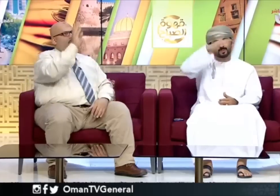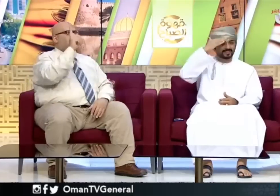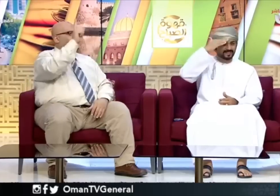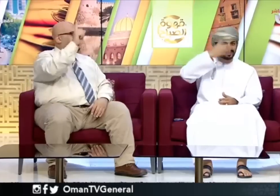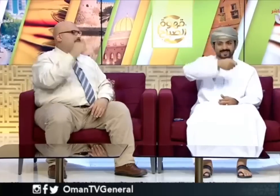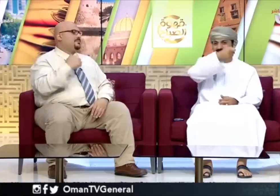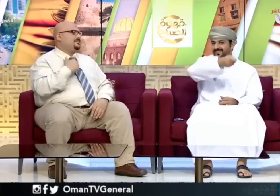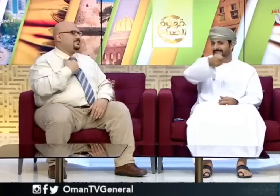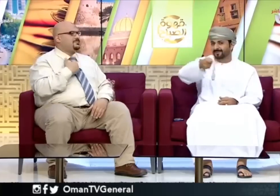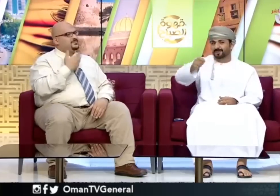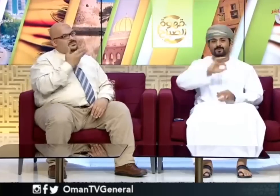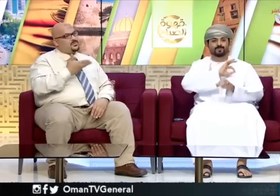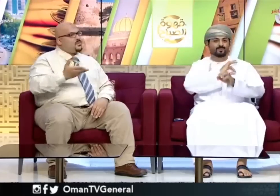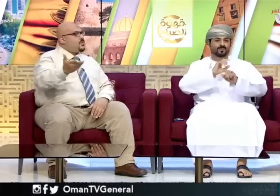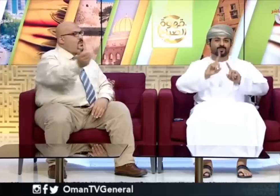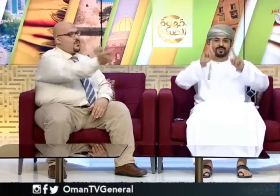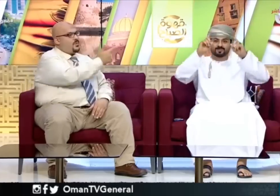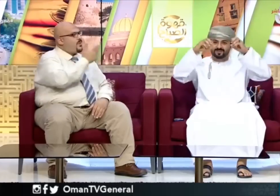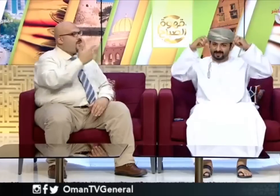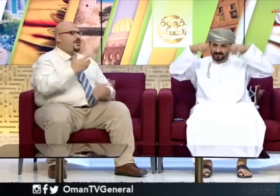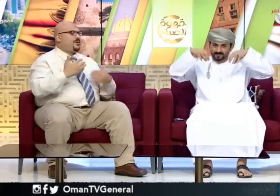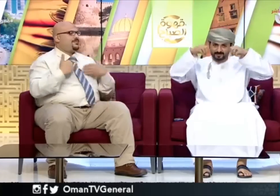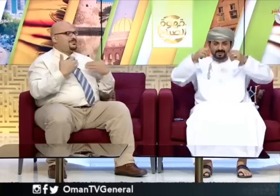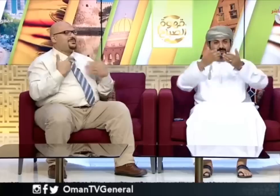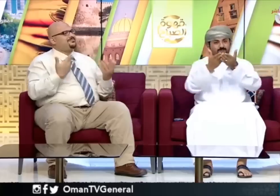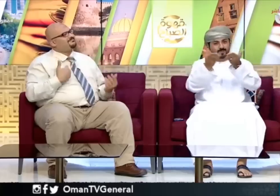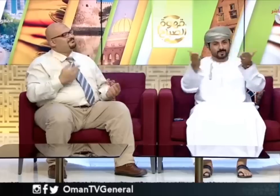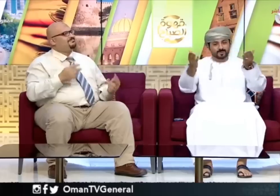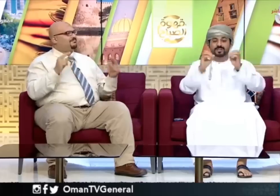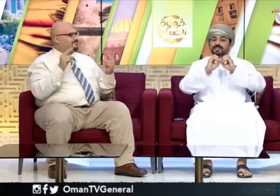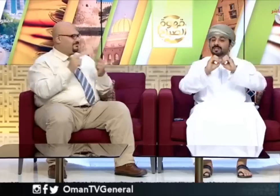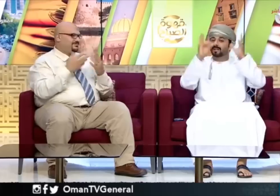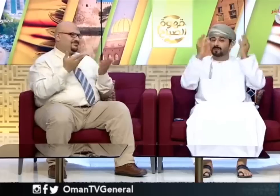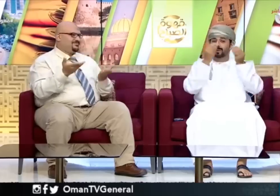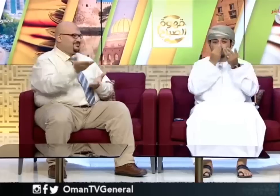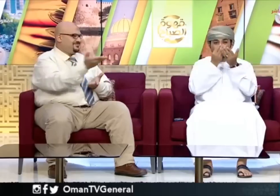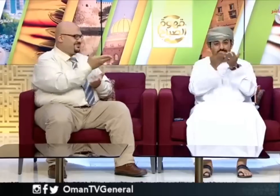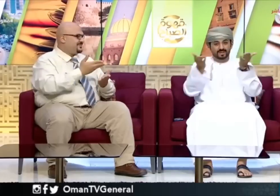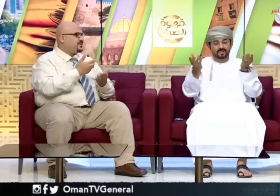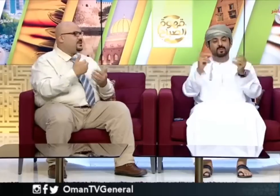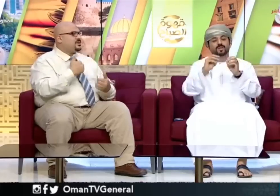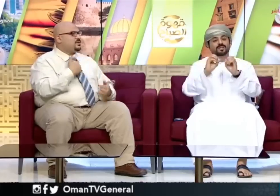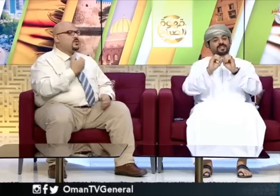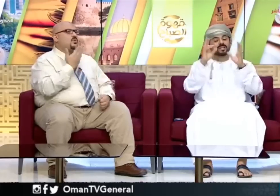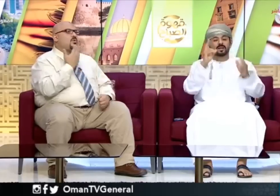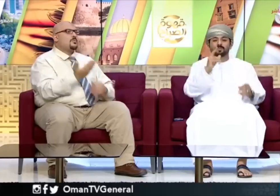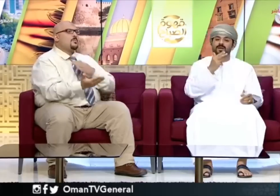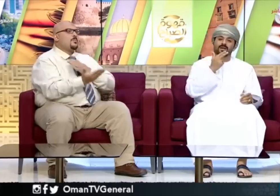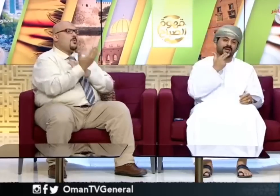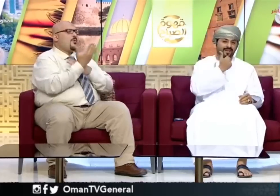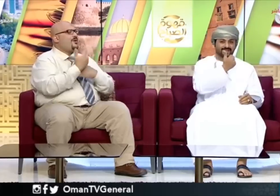الأمين والسلام عليكم ورحمة الله وبركاته أهلاً صباح الخير صباح الورد الجميع